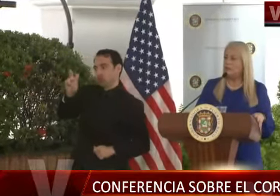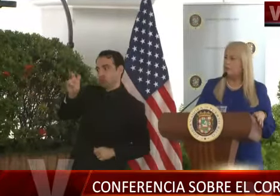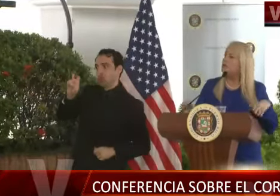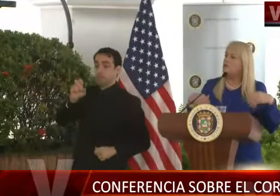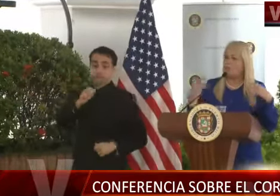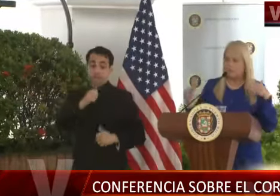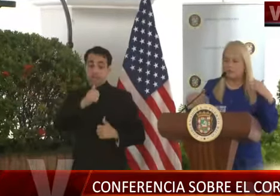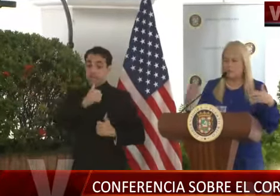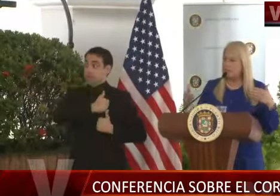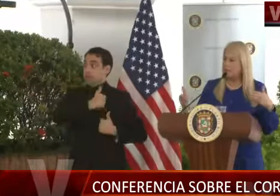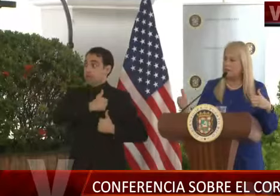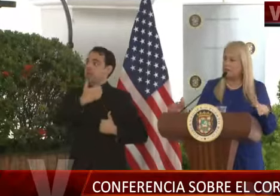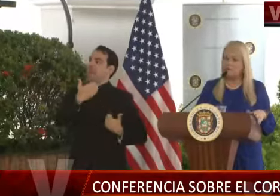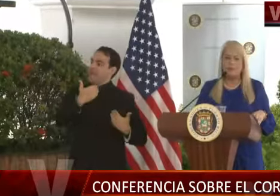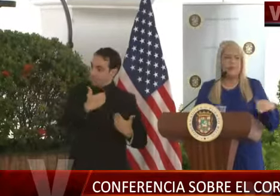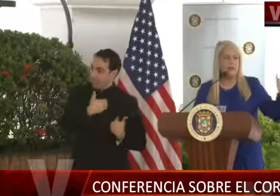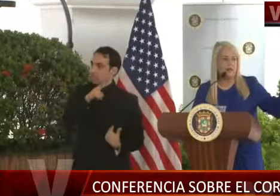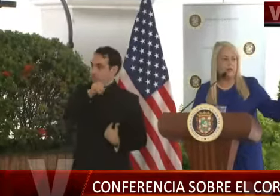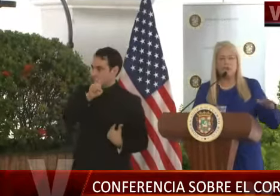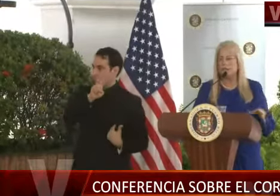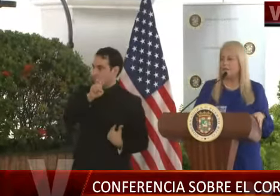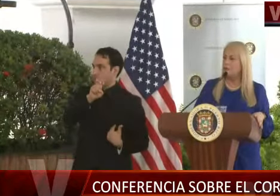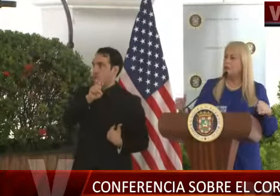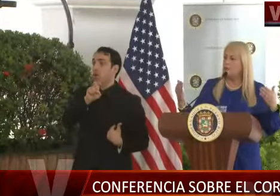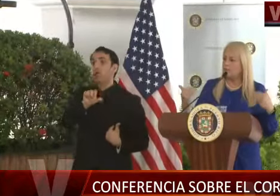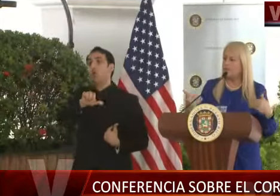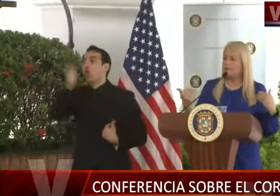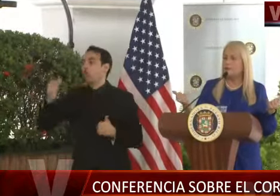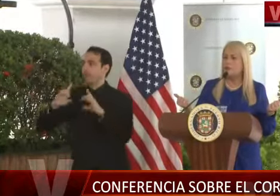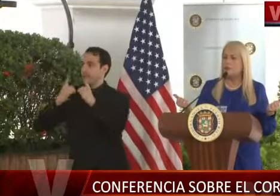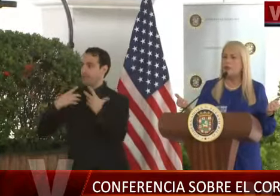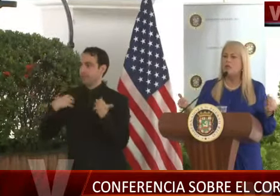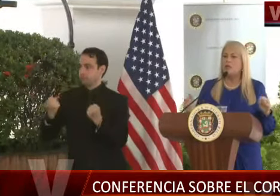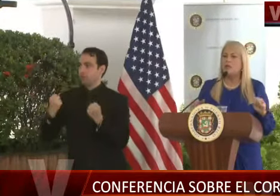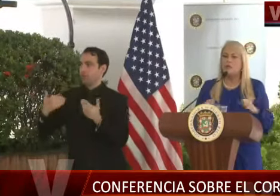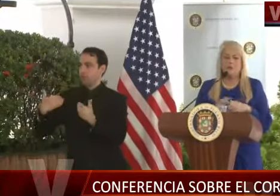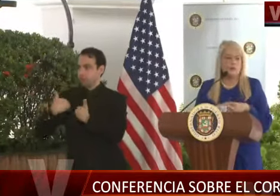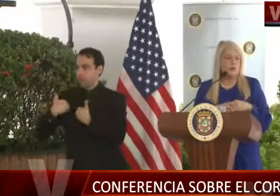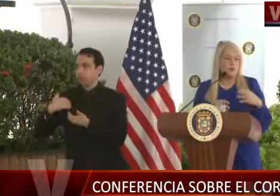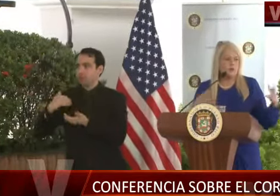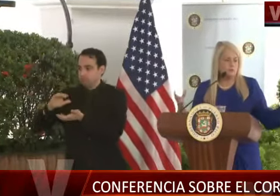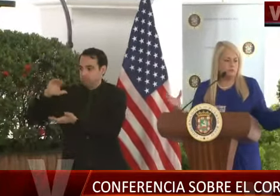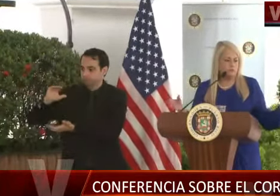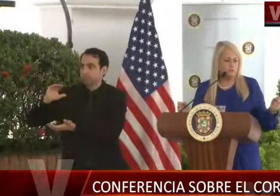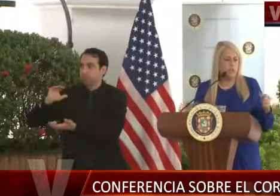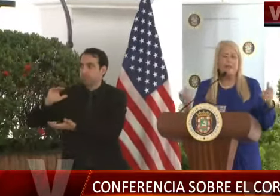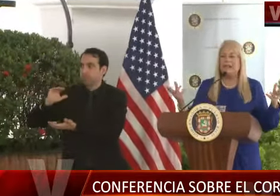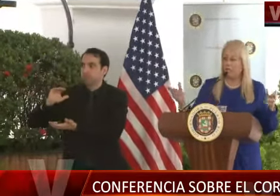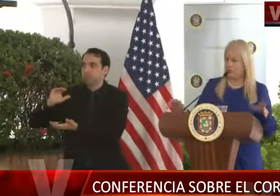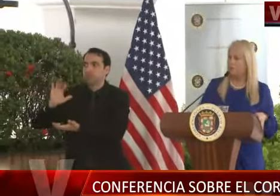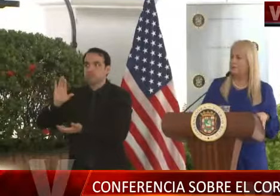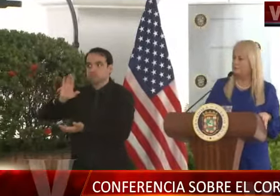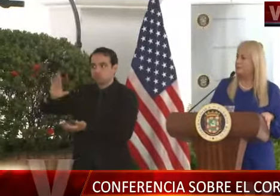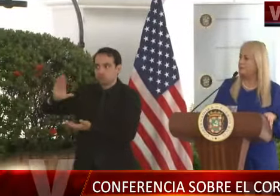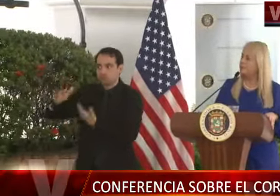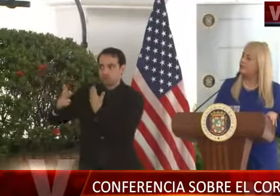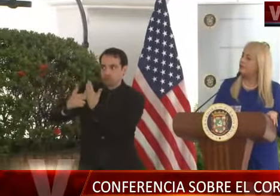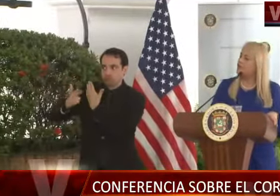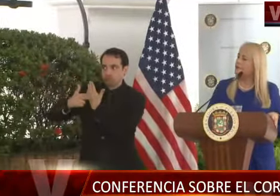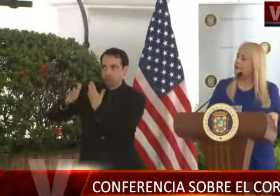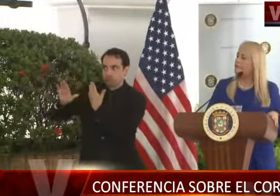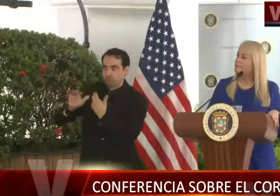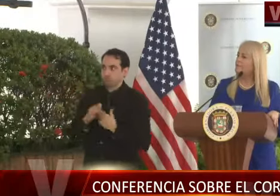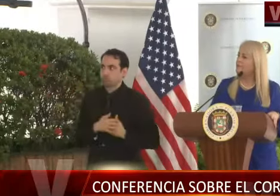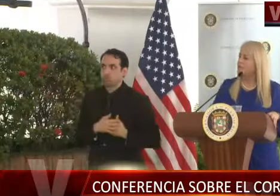50 en el aeropuerto. Si necesita más, se le va a suplir. El resto los tiene Salud como parte de su inventario. Y